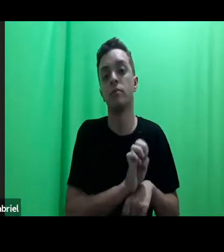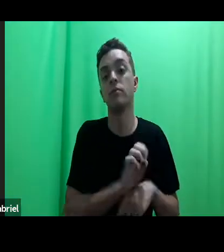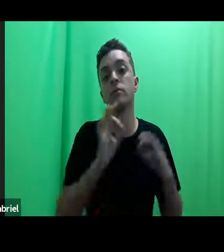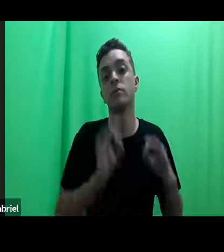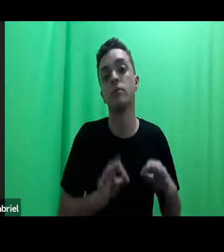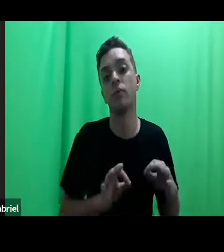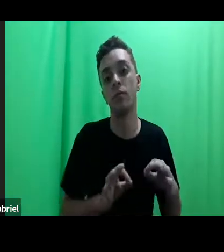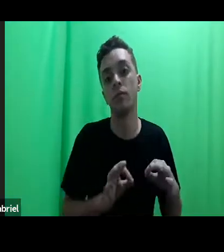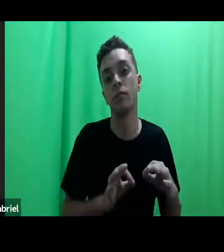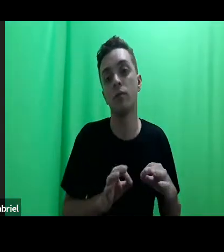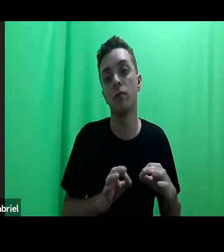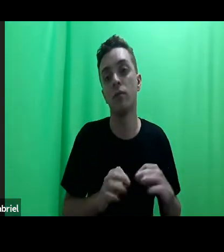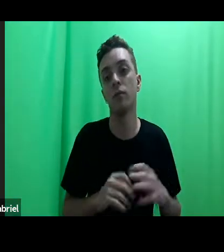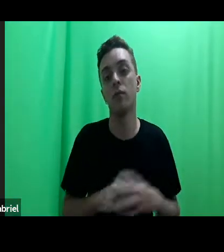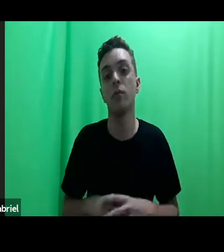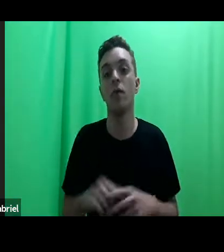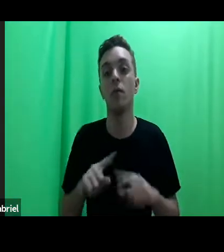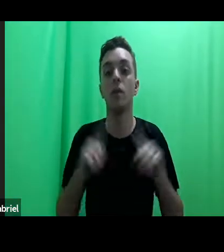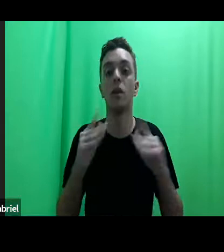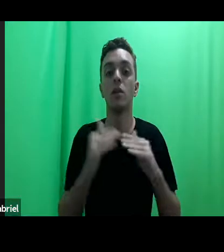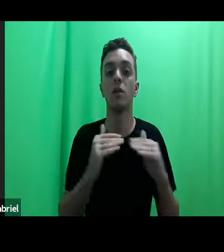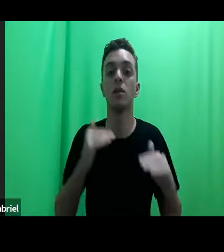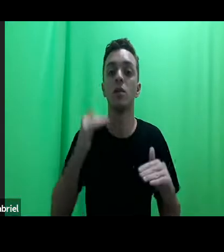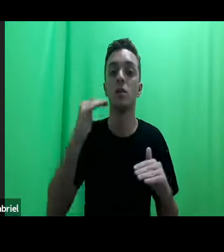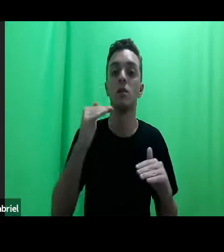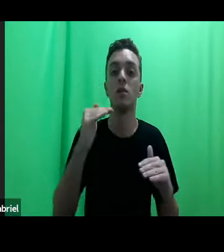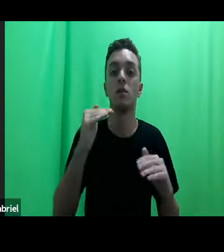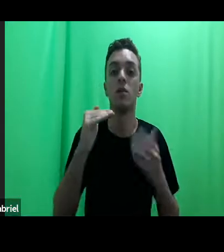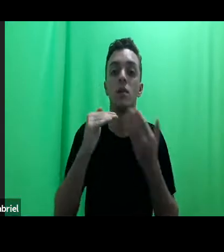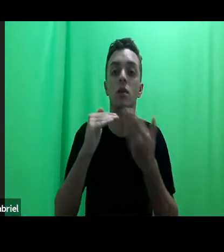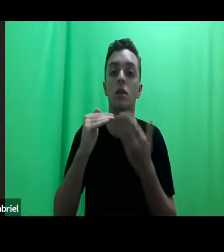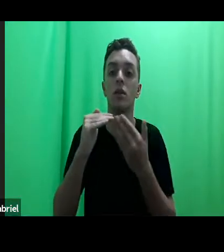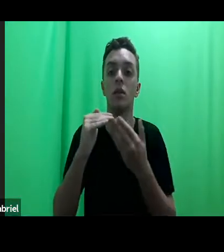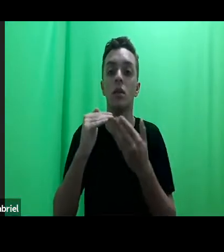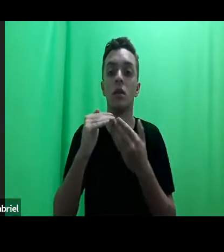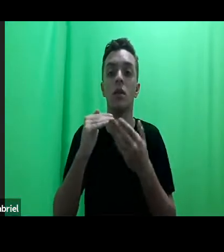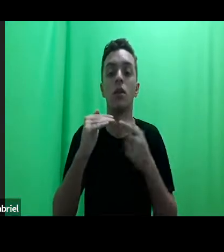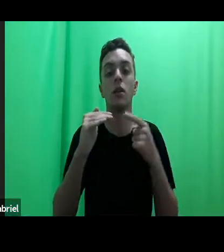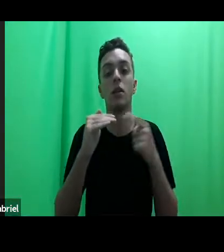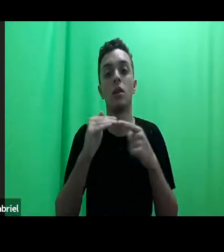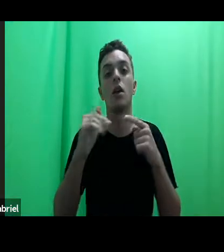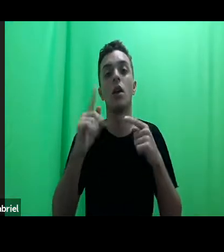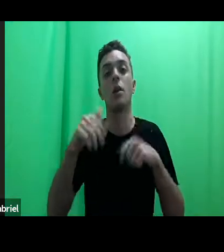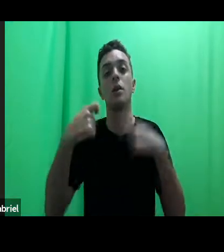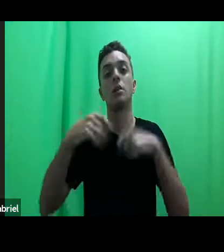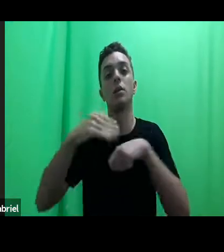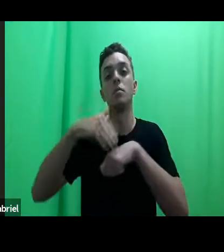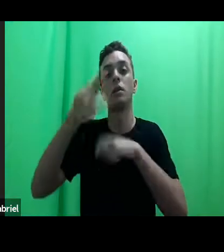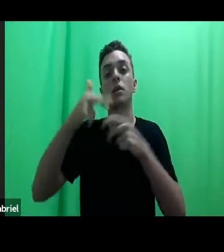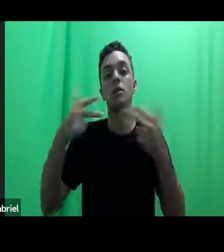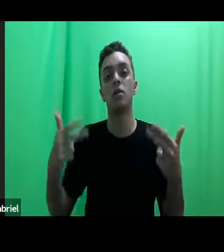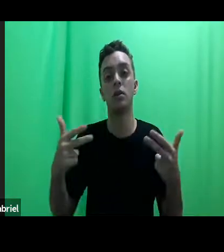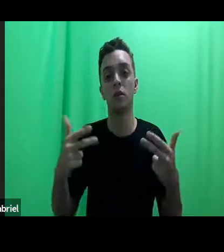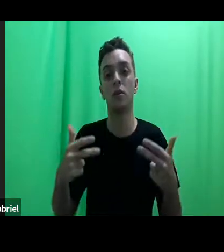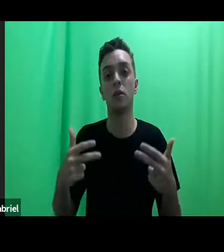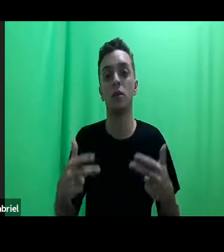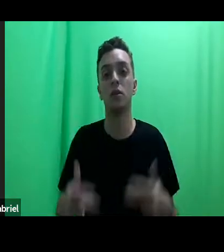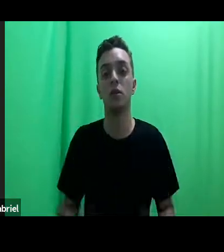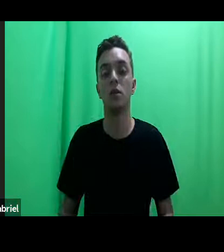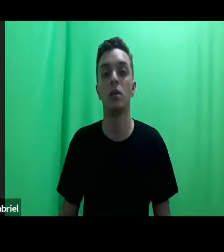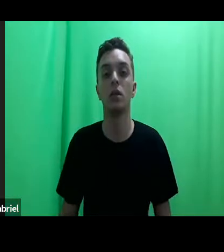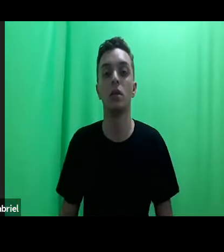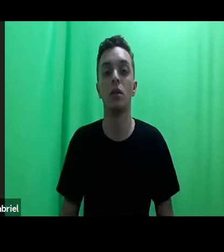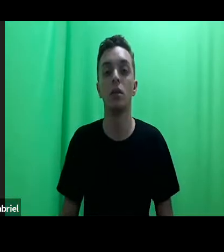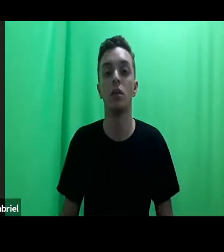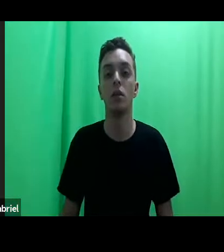Boa Ventura de Sousa Santos e César Rodrigues Garavito no livro que eles publicaram em 2005, Law and Globalization from